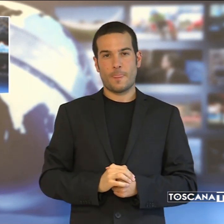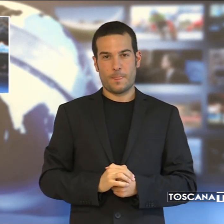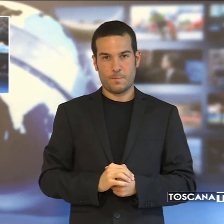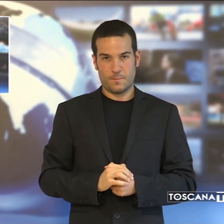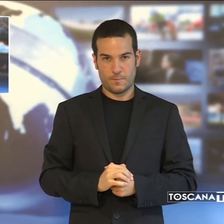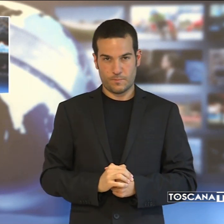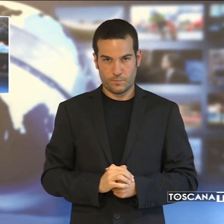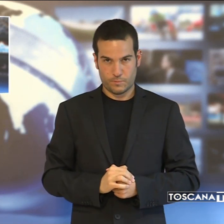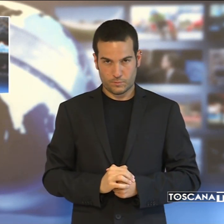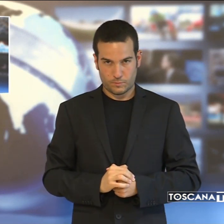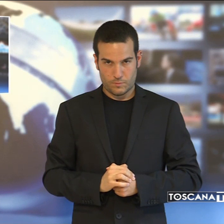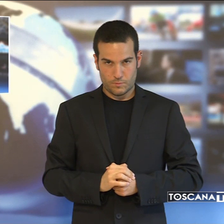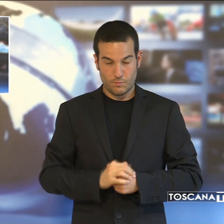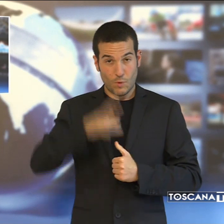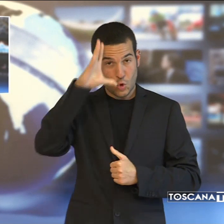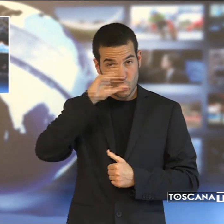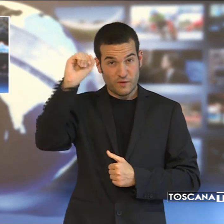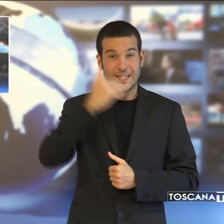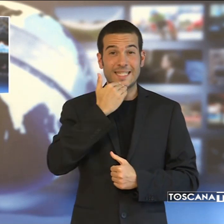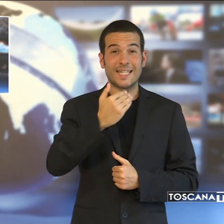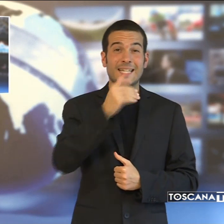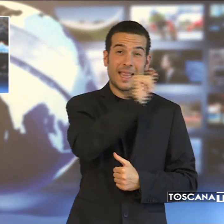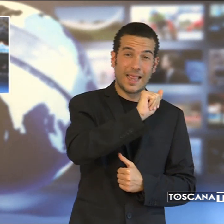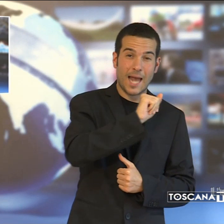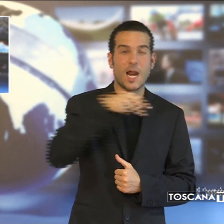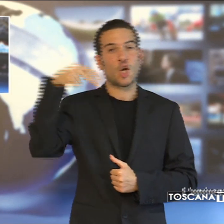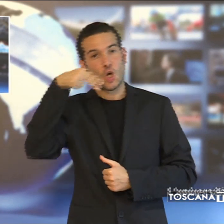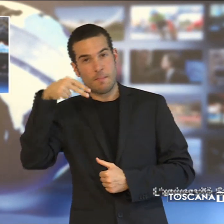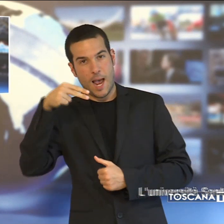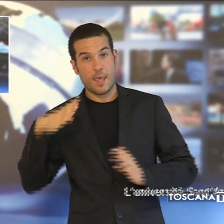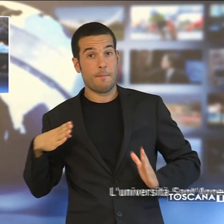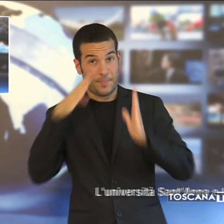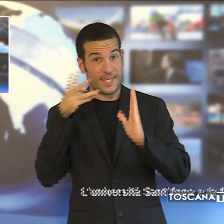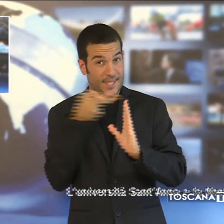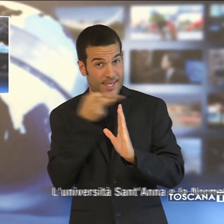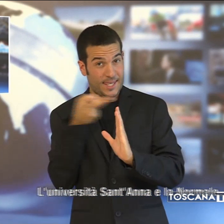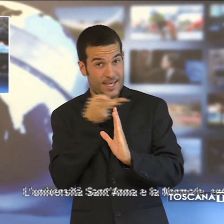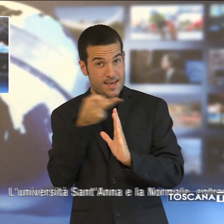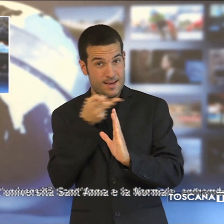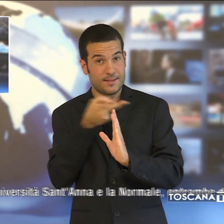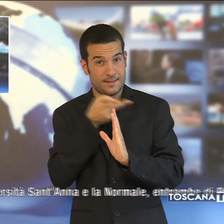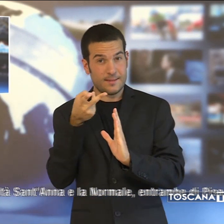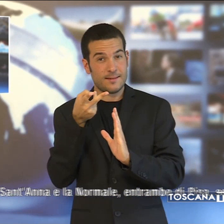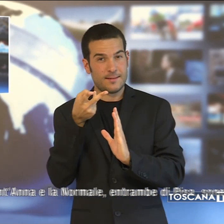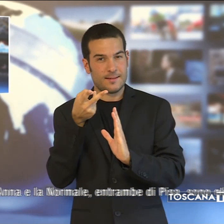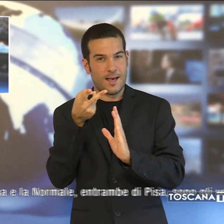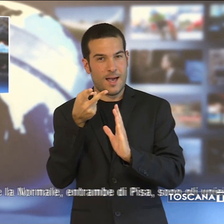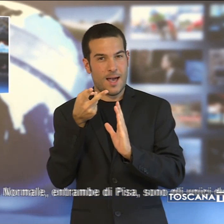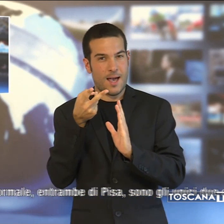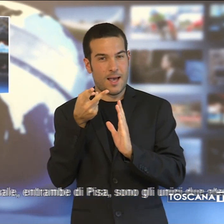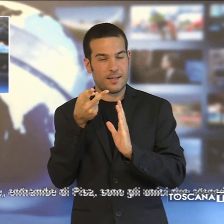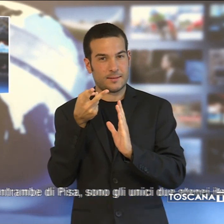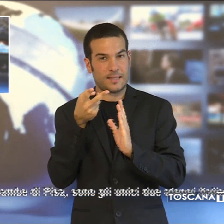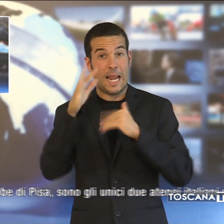L'università Sant'Anna e la normale entrambe di Pisa sono gli unici due Atenei italiani nella top